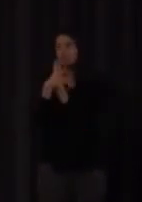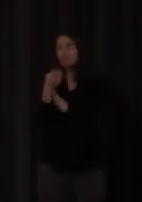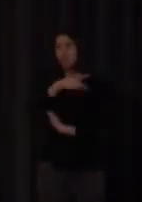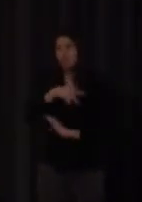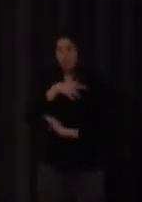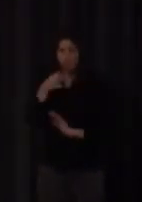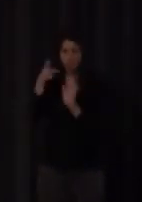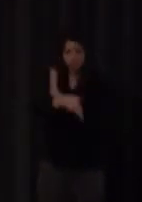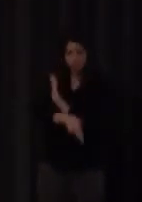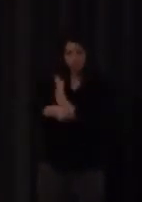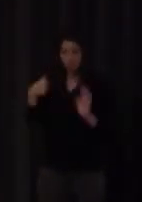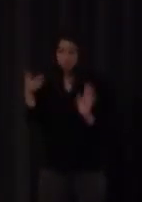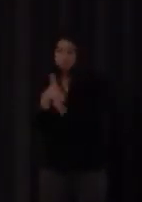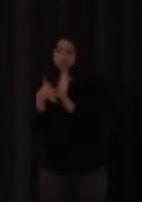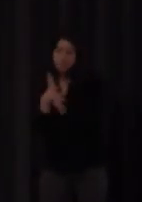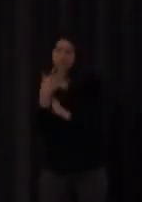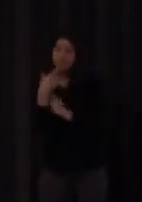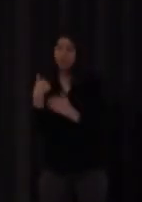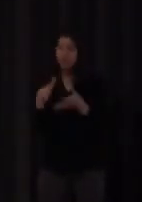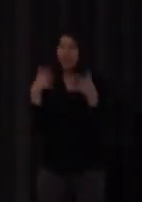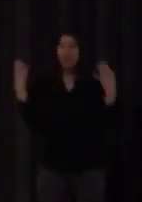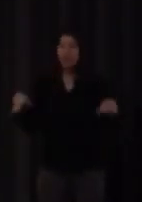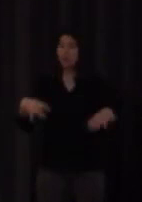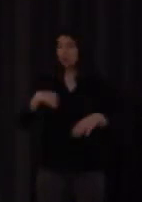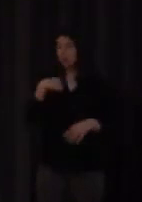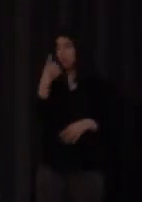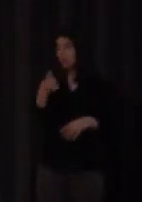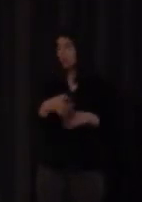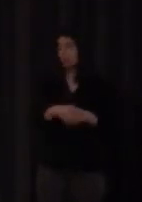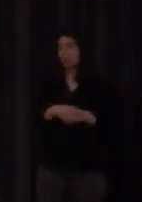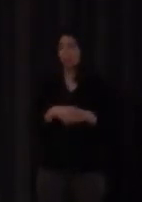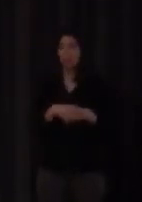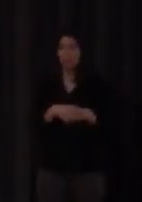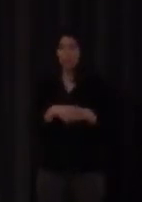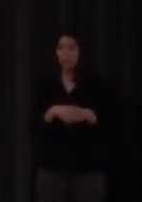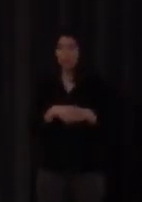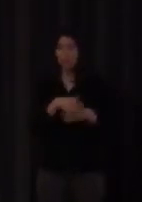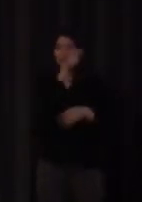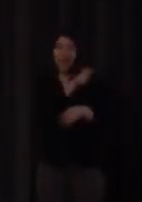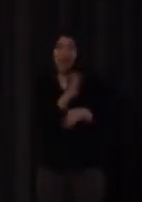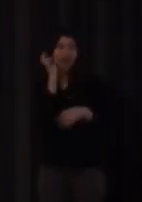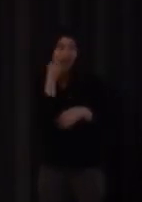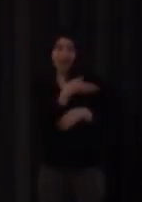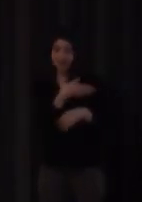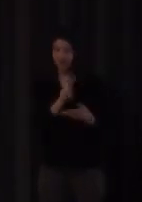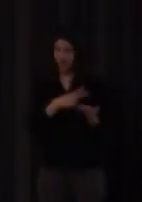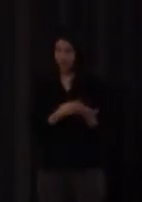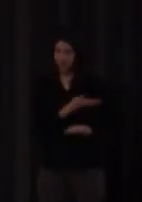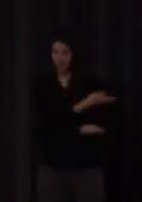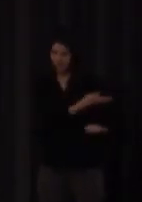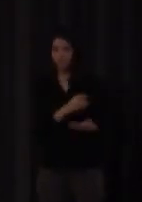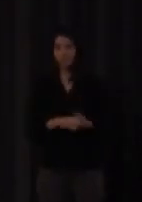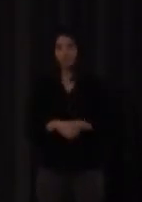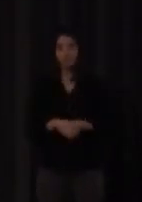si yo de manera neutra digo pues o presencial ella haciendo referencia a la intérprete que tengo a mi